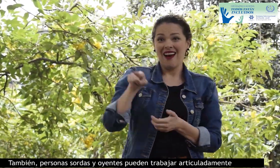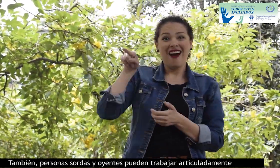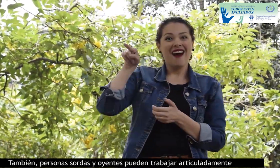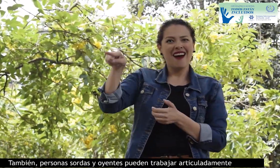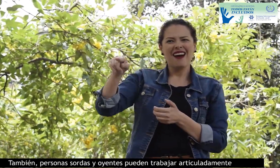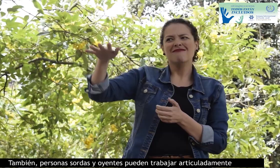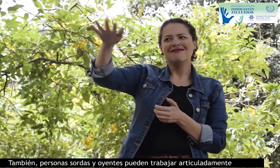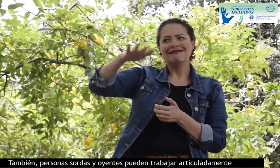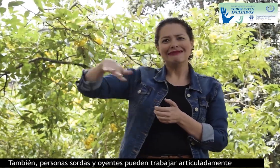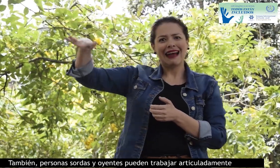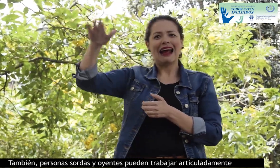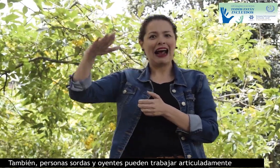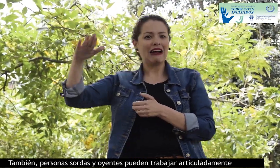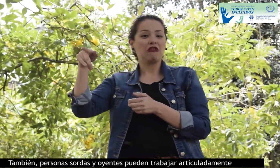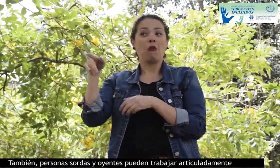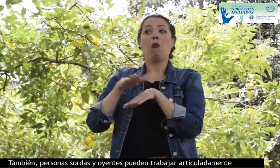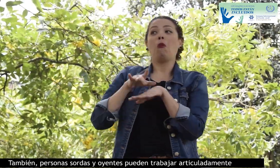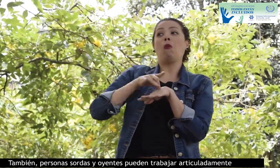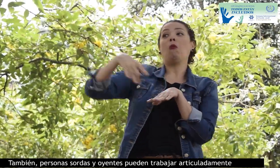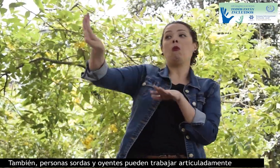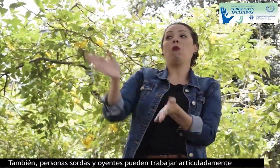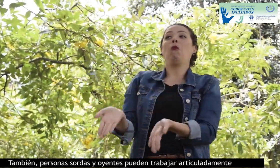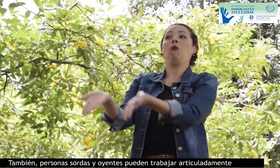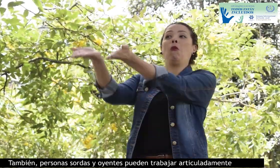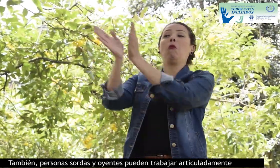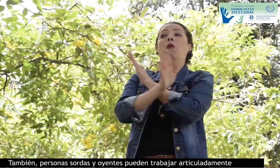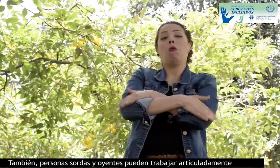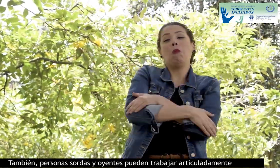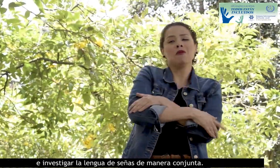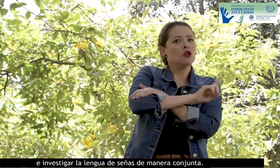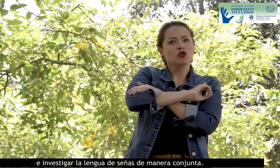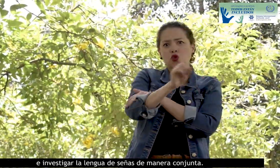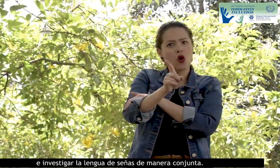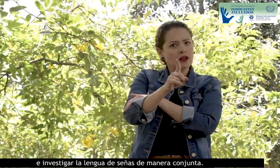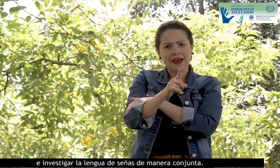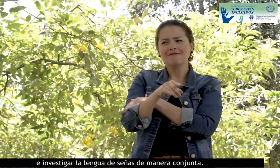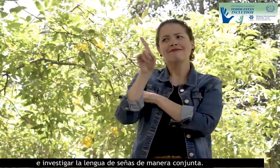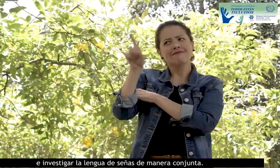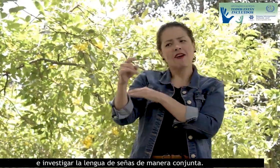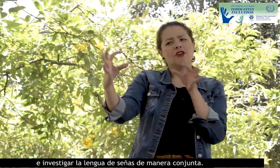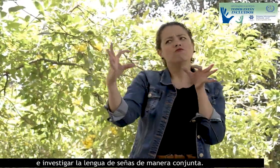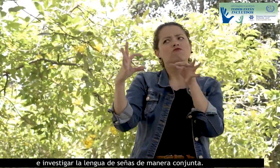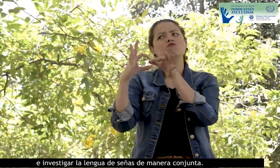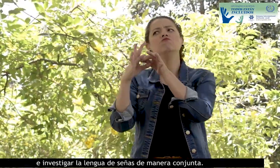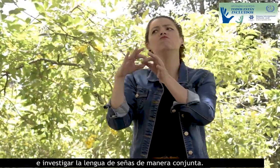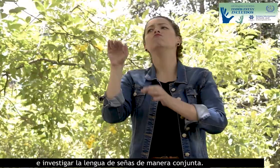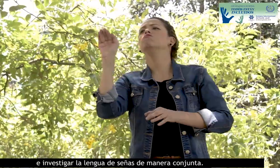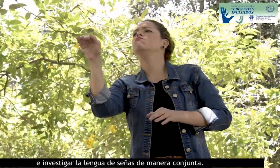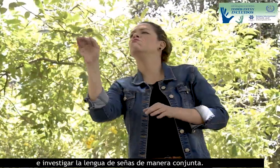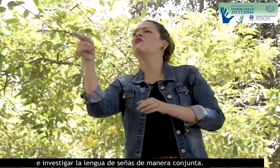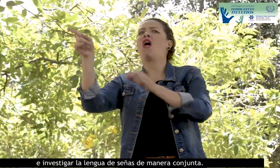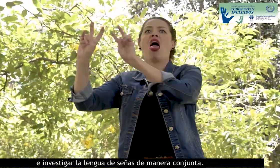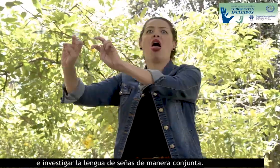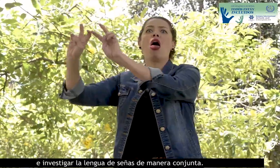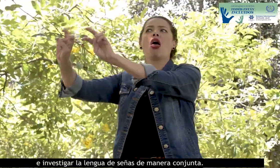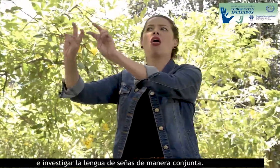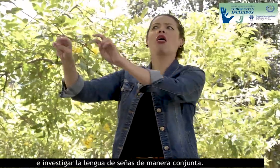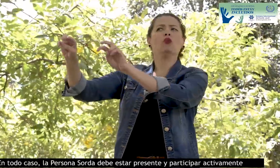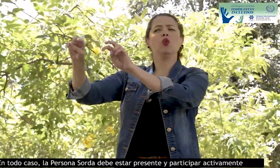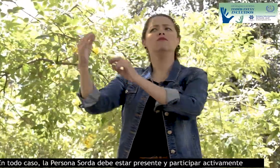También, personas sordas y oyentes pueden trabajar articuladamente e investigar la lengua de señas de manera conjunta. En